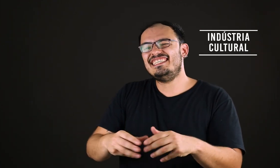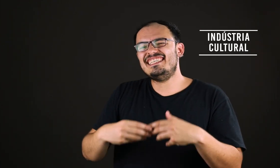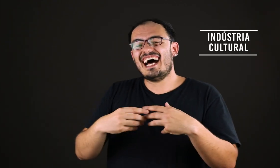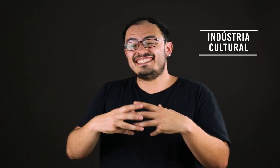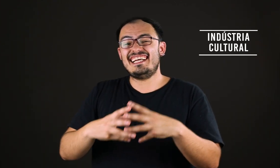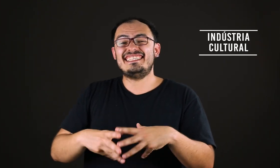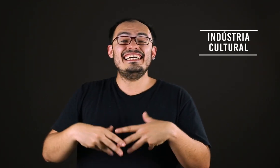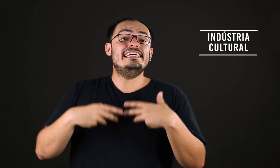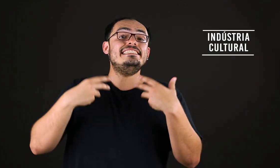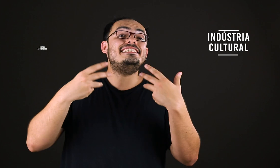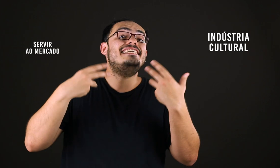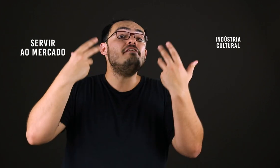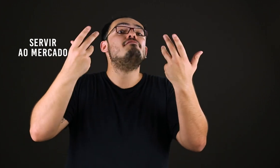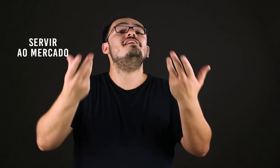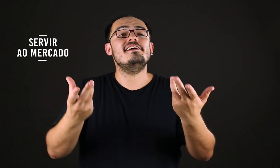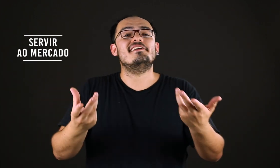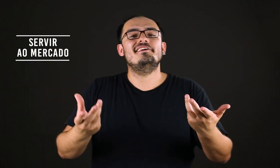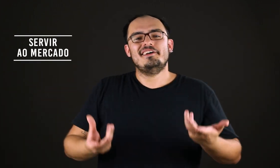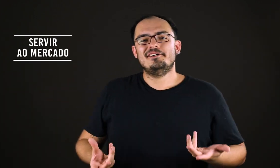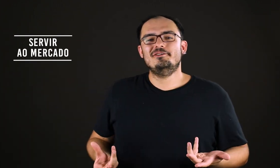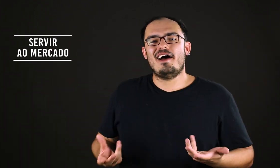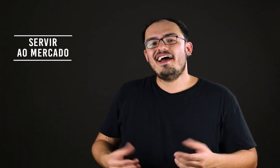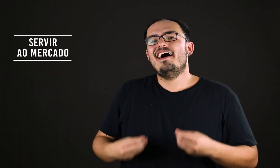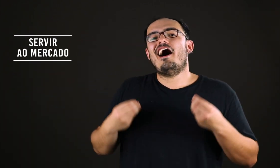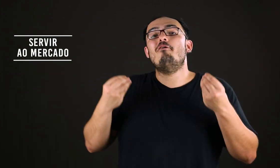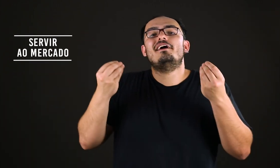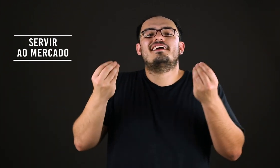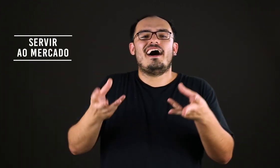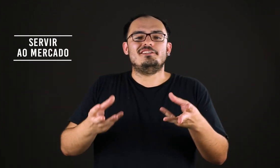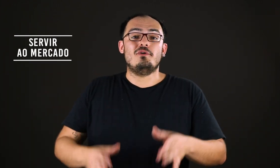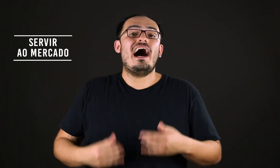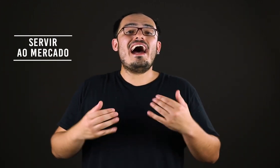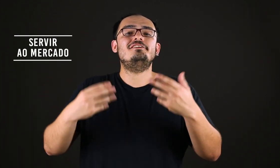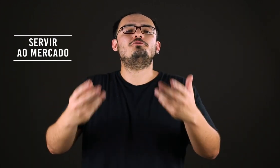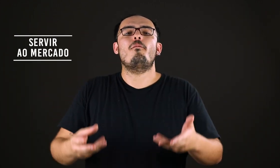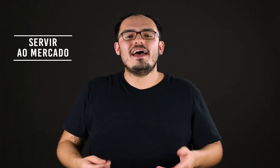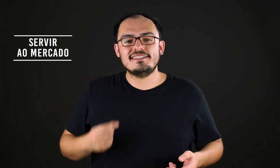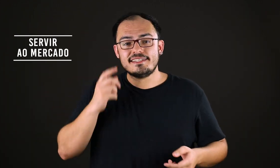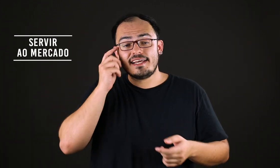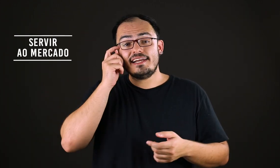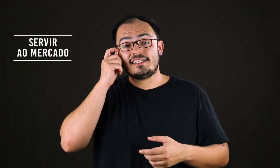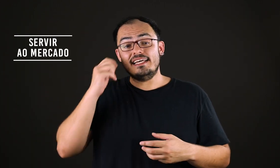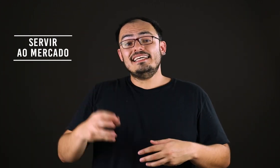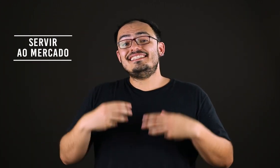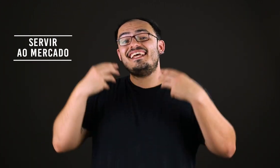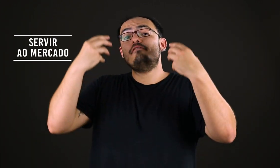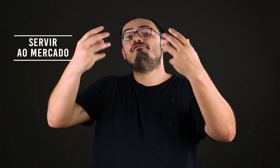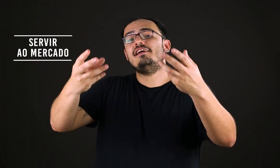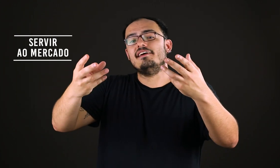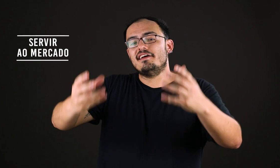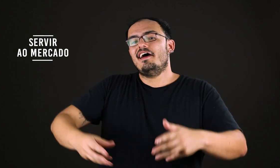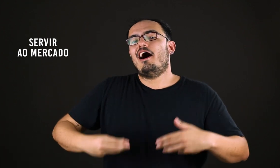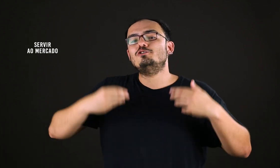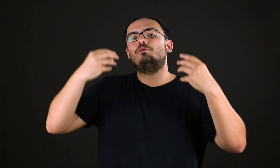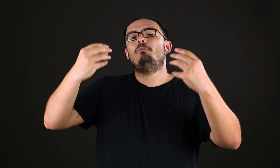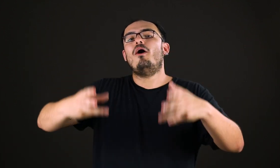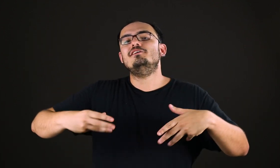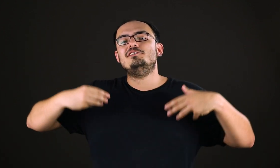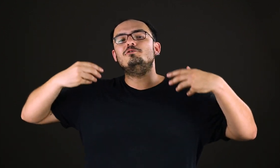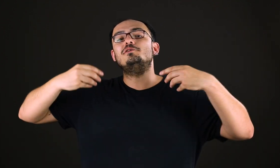ter que servir ao mercado. A arte começa a ter que servir aos propósitos